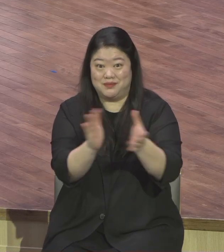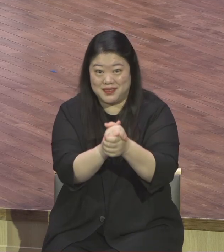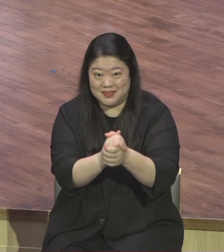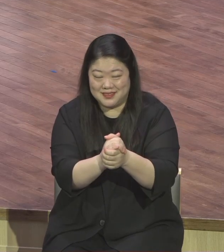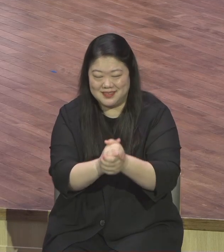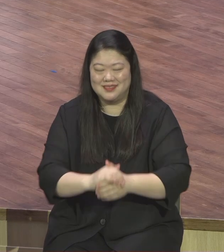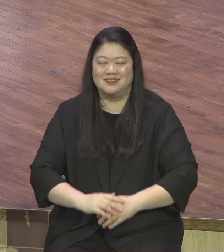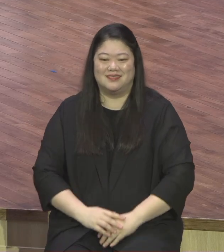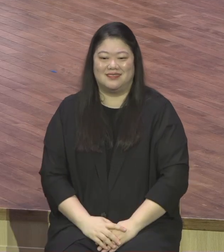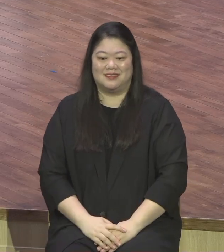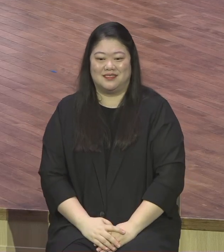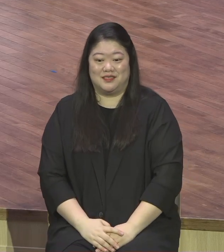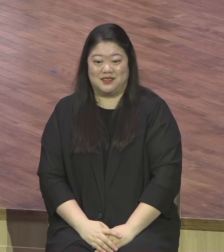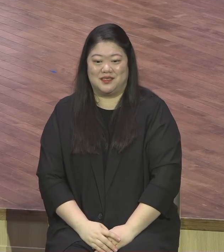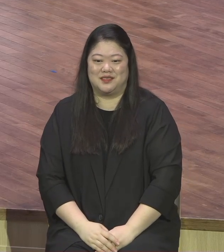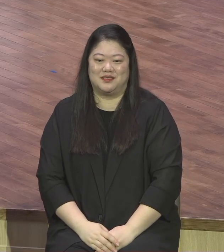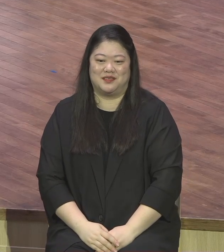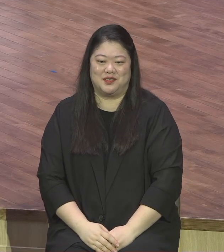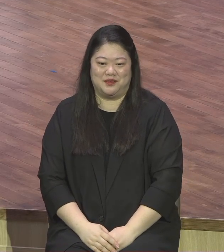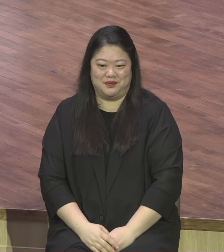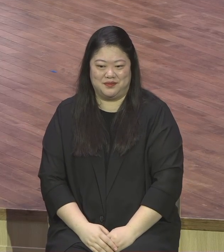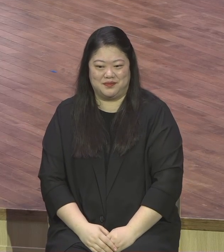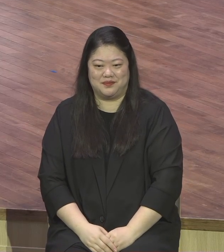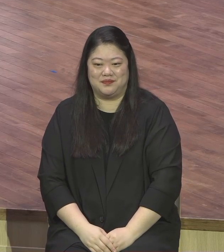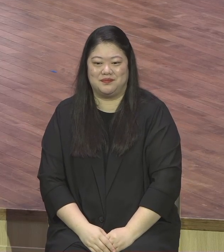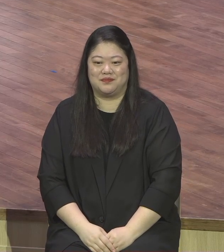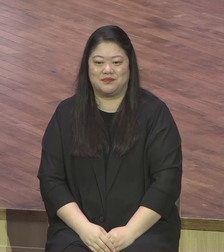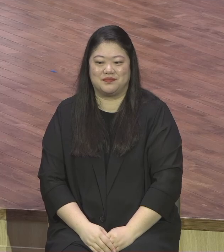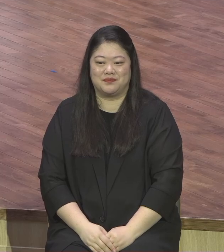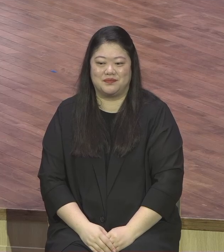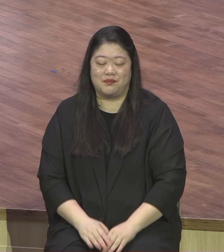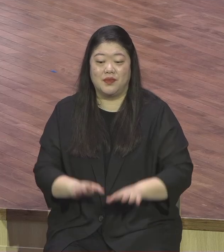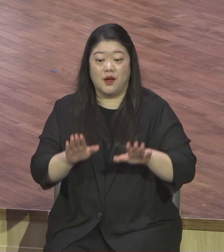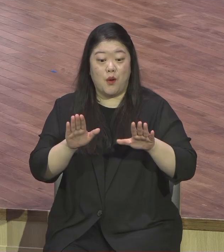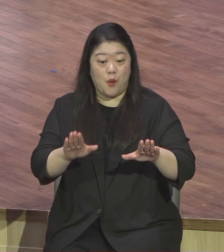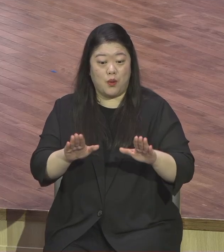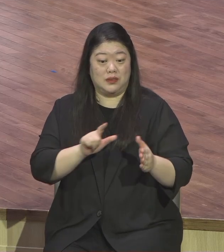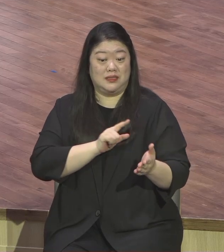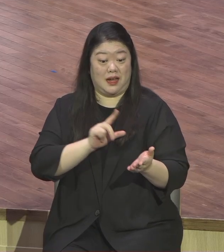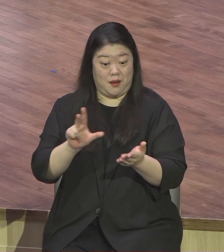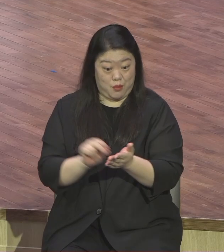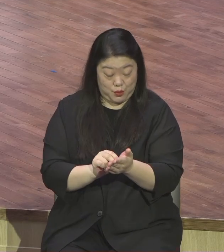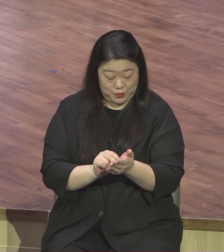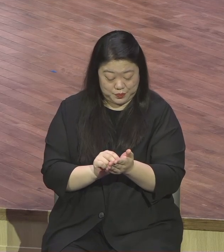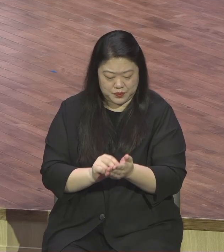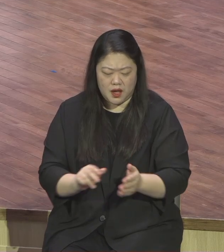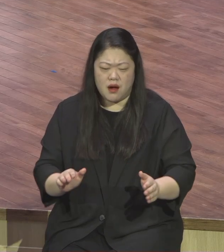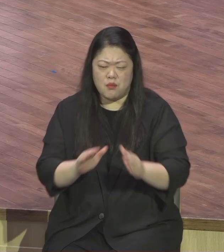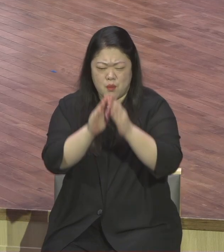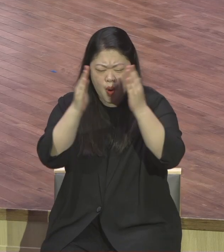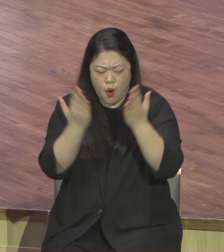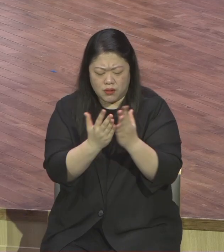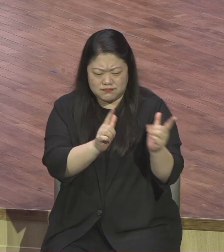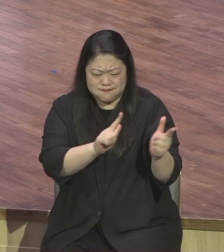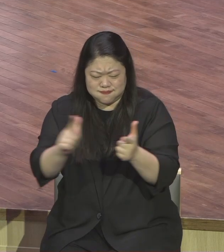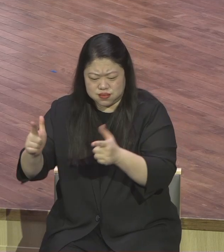이것을 말씀 가지고 모든 것을 감사로 편집하라는 제모로 말씀을 드립니다.